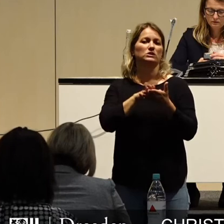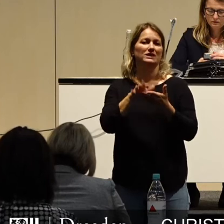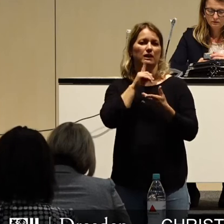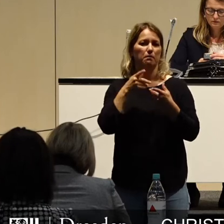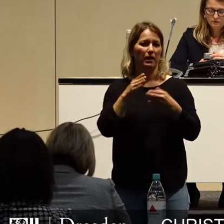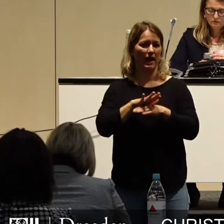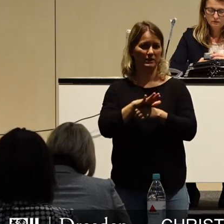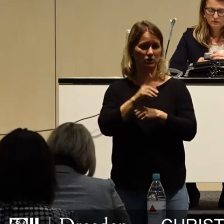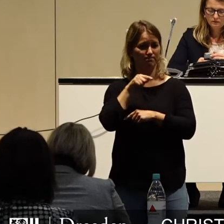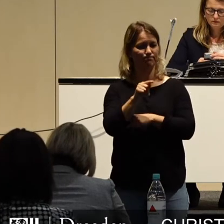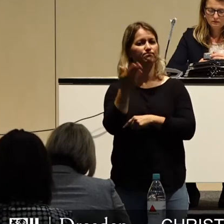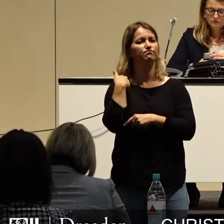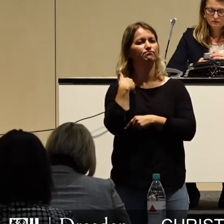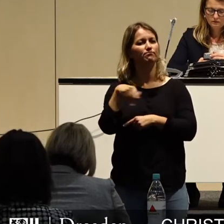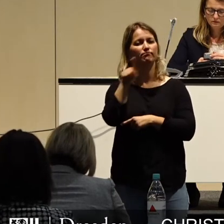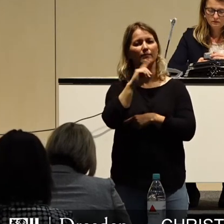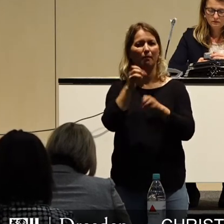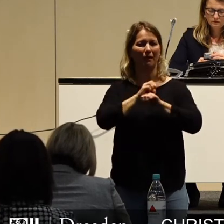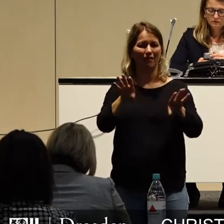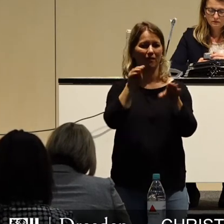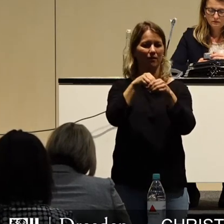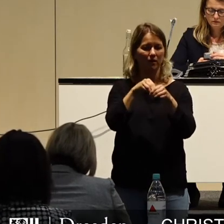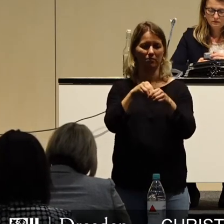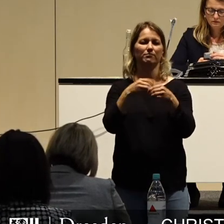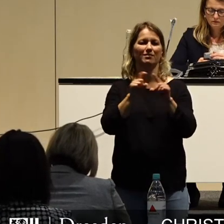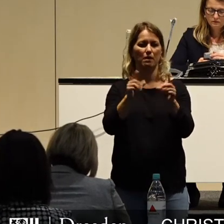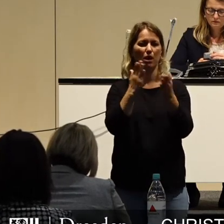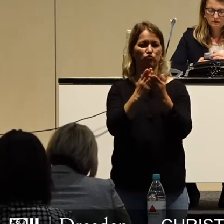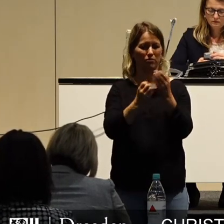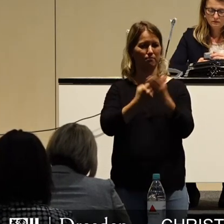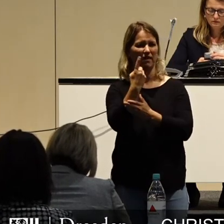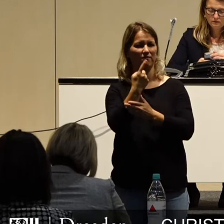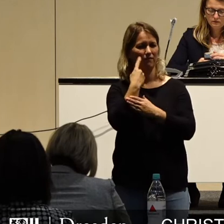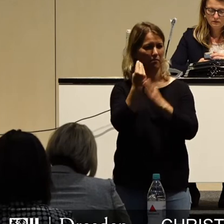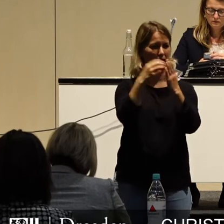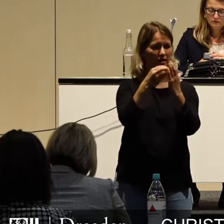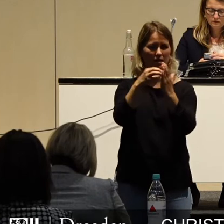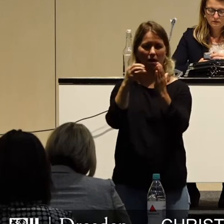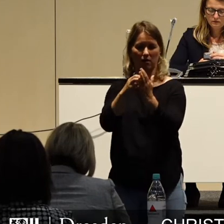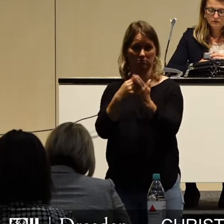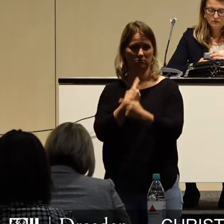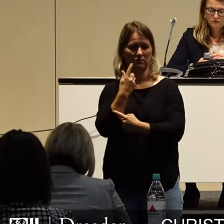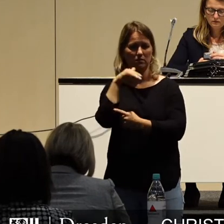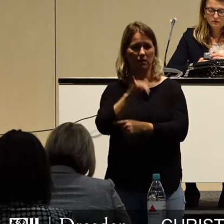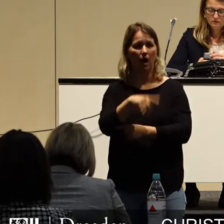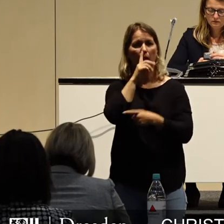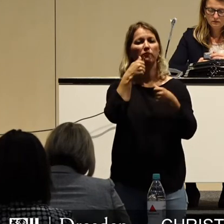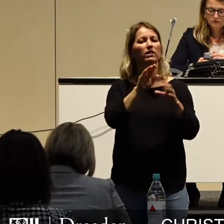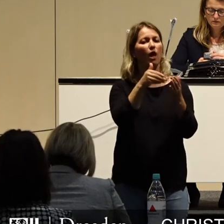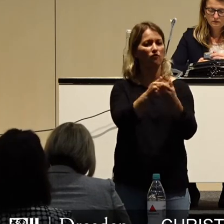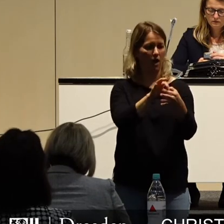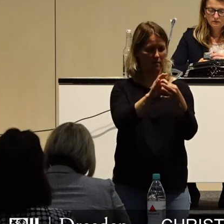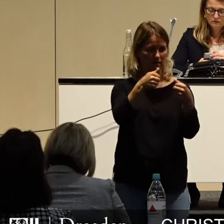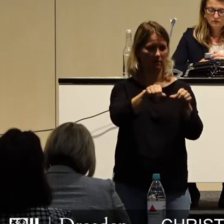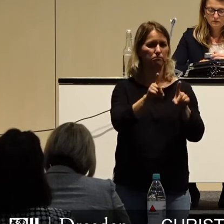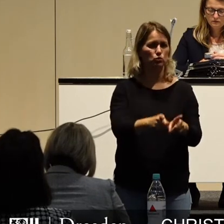Diskussion, die ja bereits medial schon geführt wurde. Da muss man sich auch über einzelne Beiträge sehr wundern. Wir haben ja einerseits die Pflichtaufgaben, das muss gemacht werden, aber